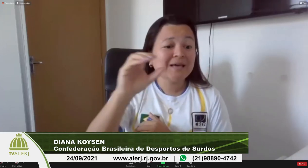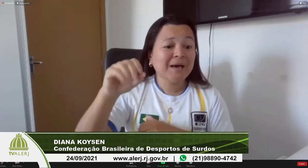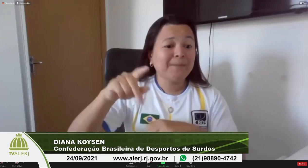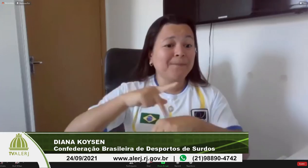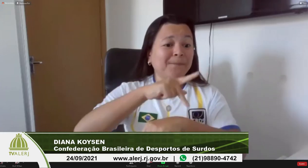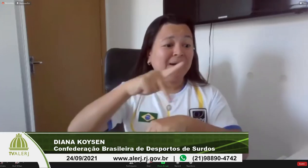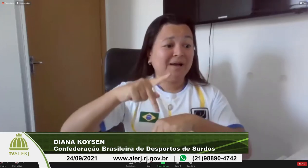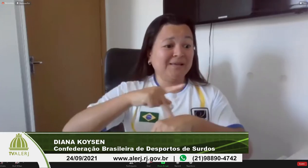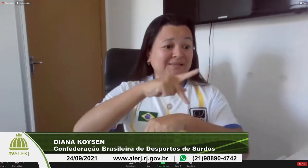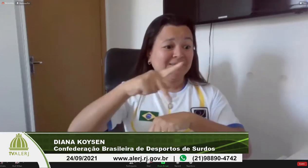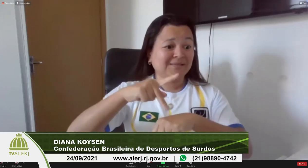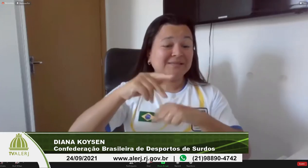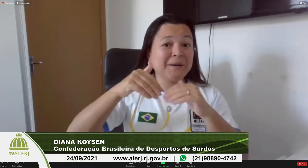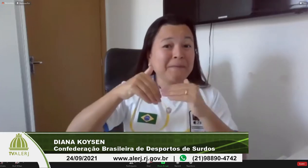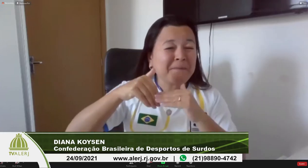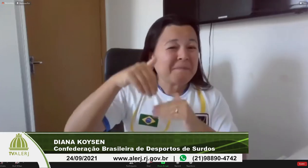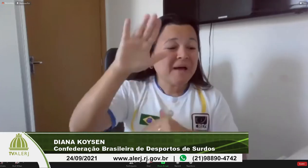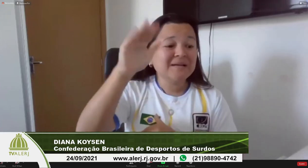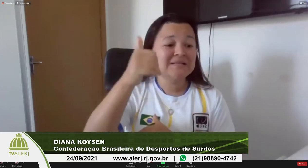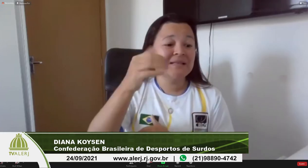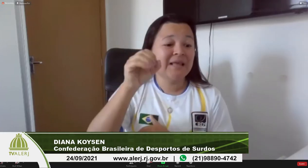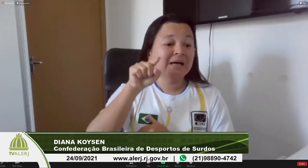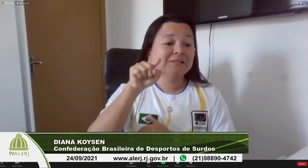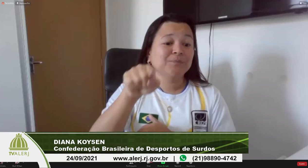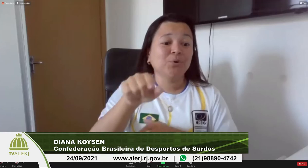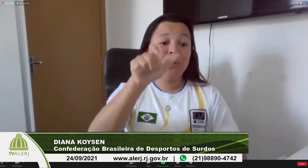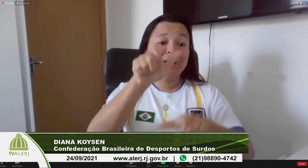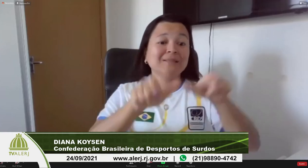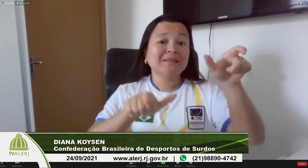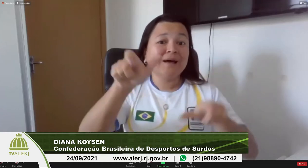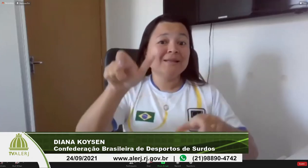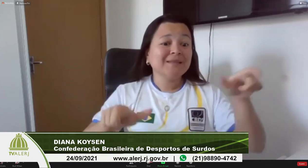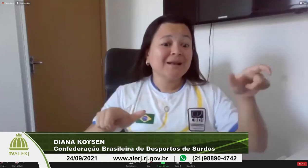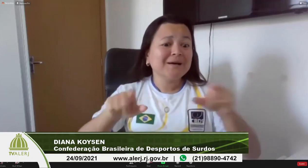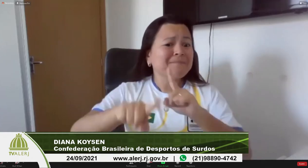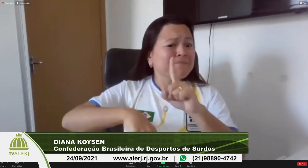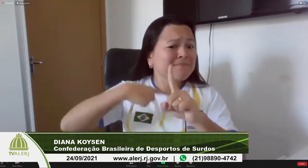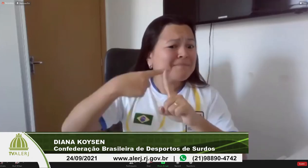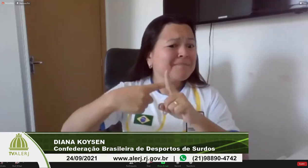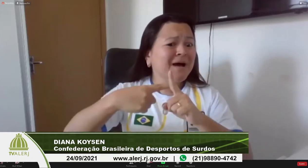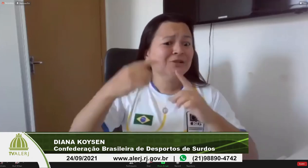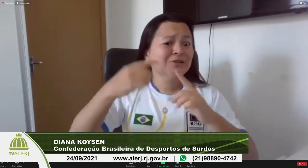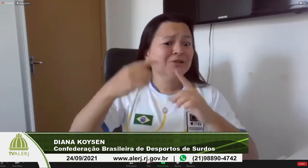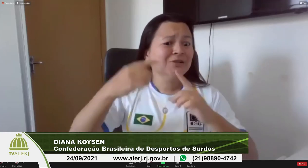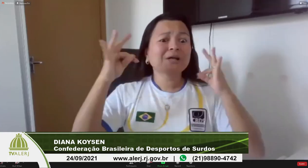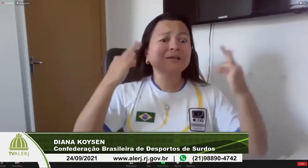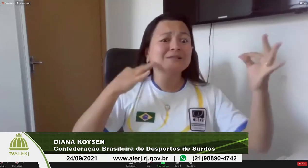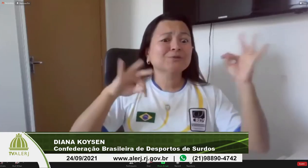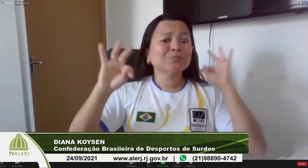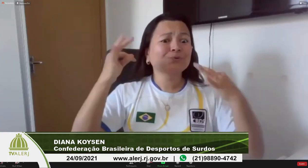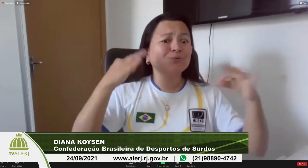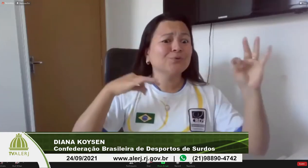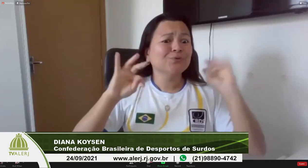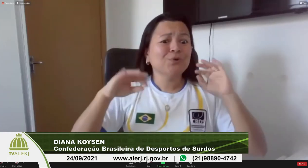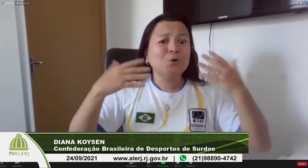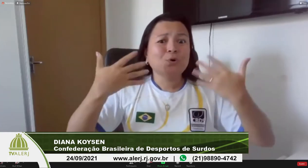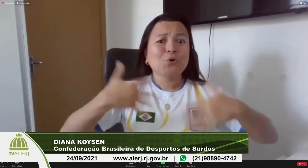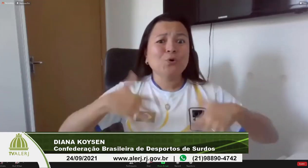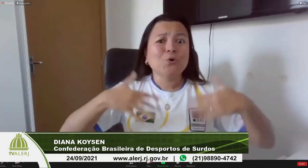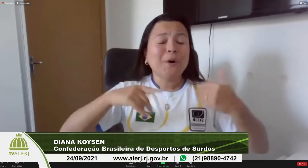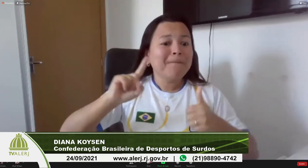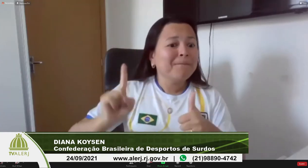agora a gente vai ter a Delphi Olympics no Rio de Janeiro ano que vem são mais de 100 países mais de 5 mil